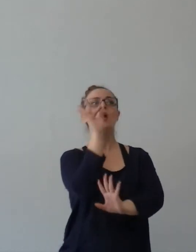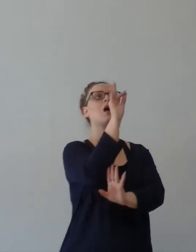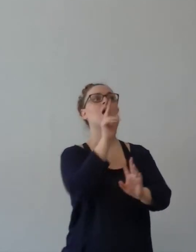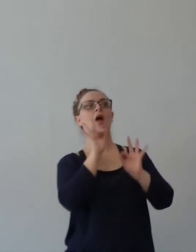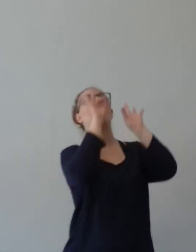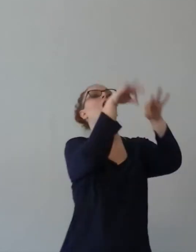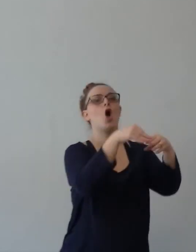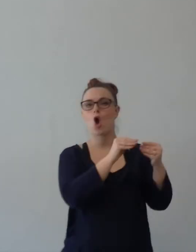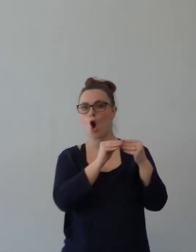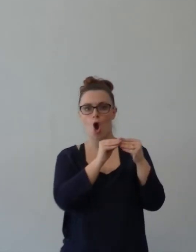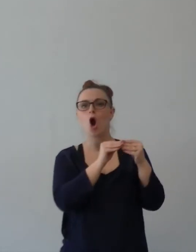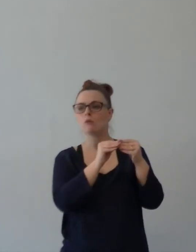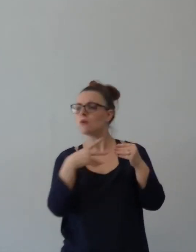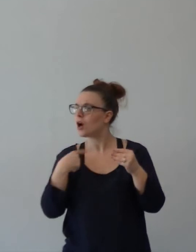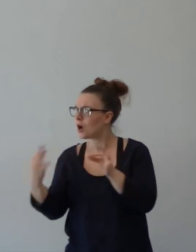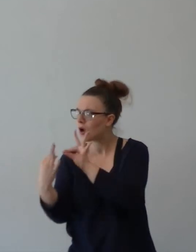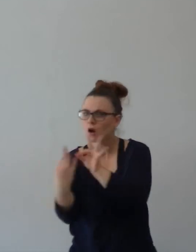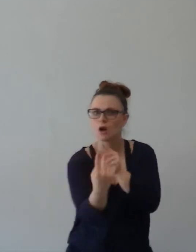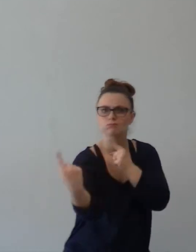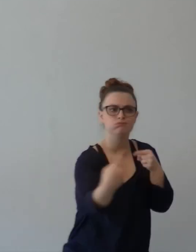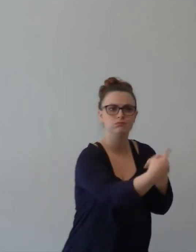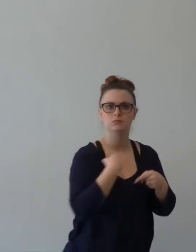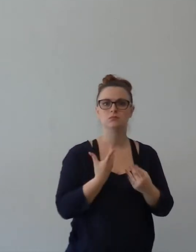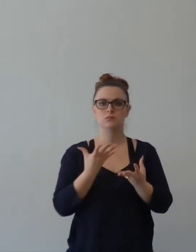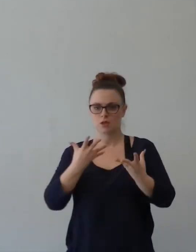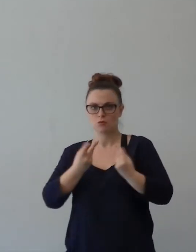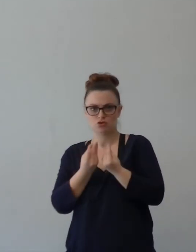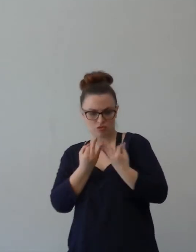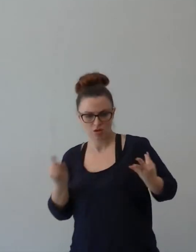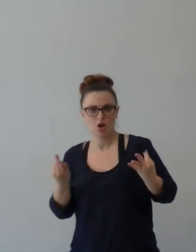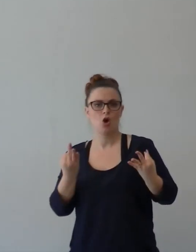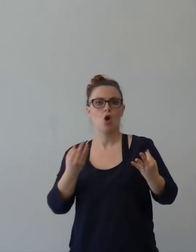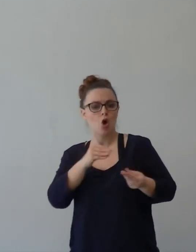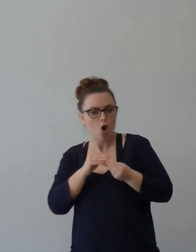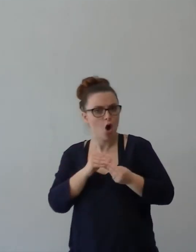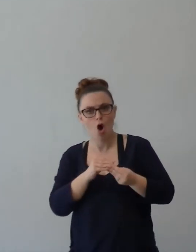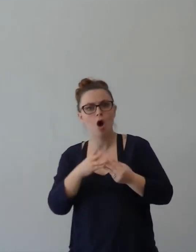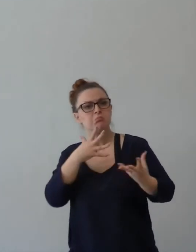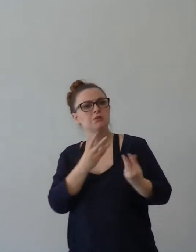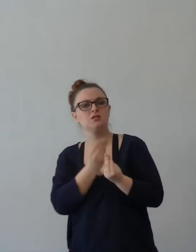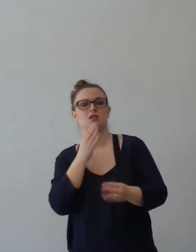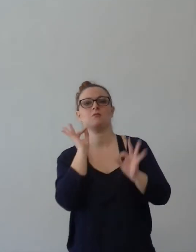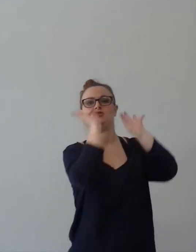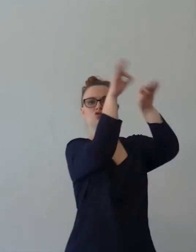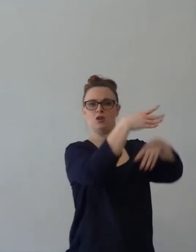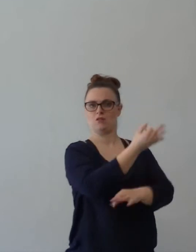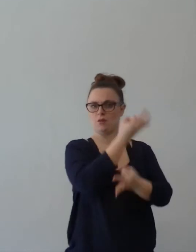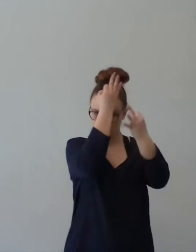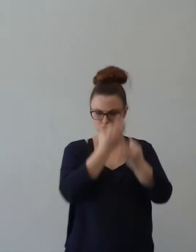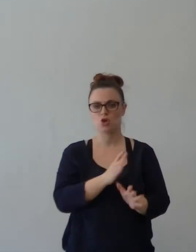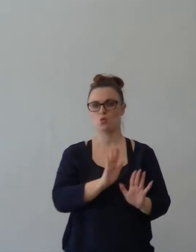per arrivarci, ma lì dobbiamo arrivare tutti quanti. Se vogliamo essere efficaci allora dobbiamo